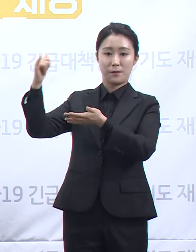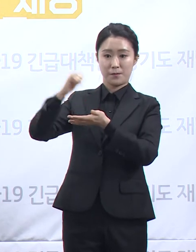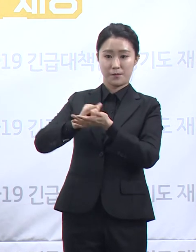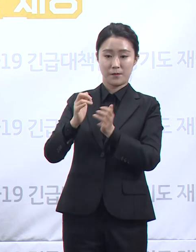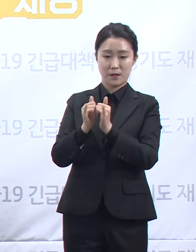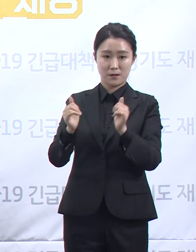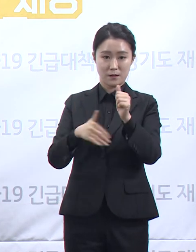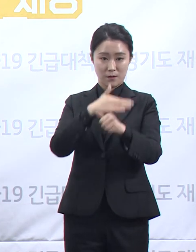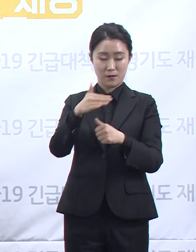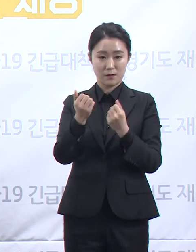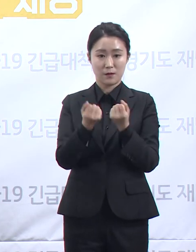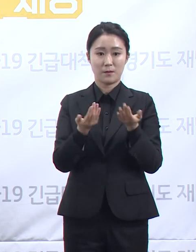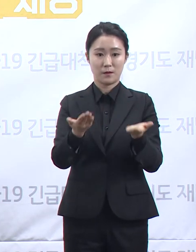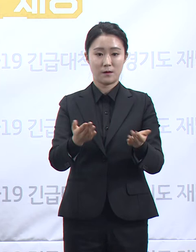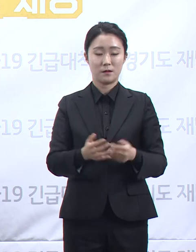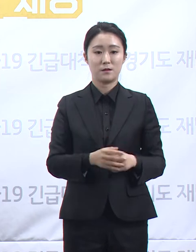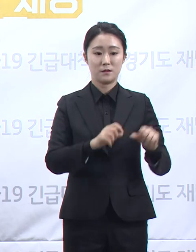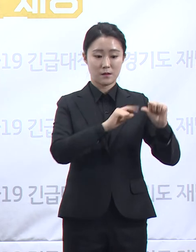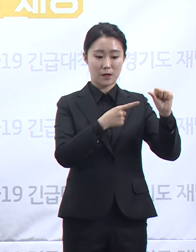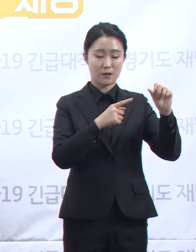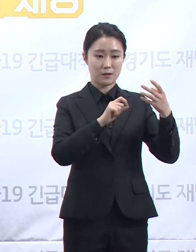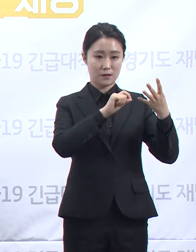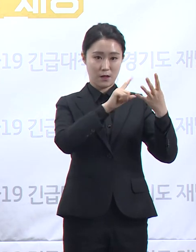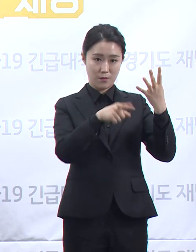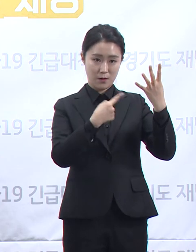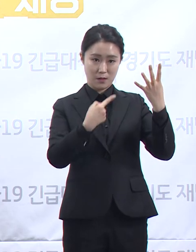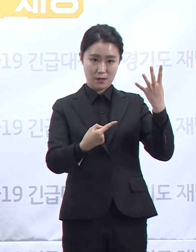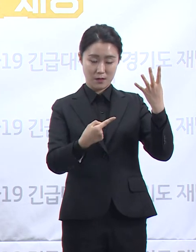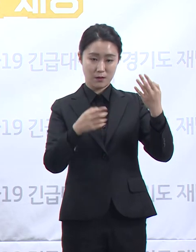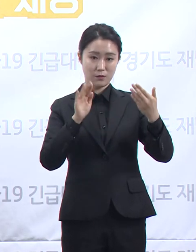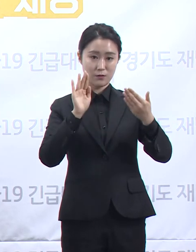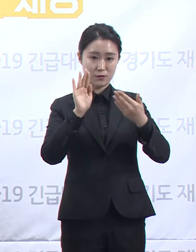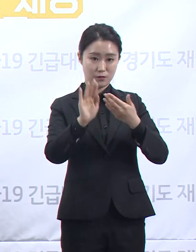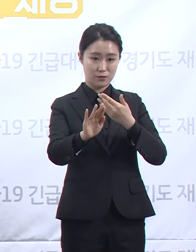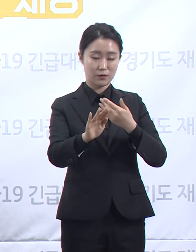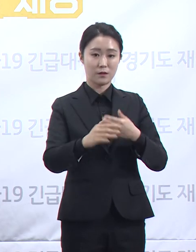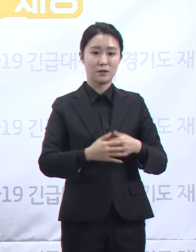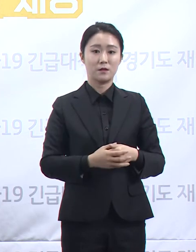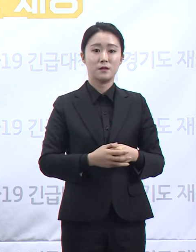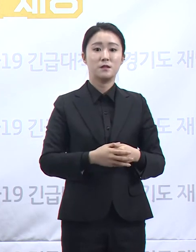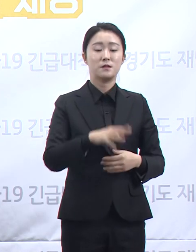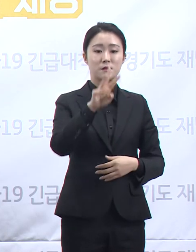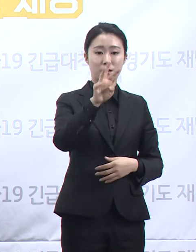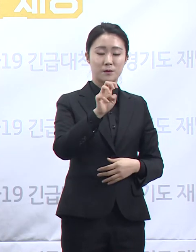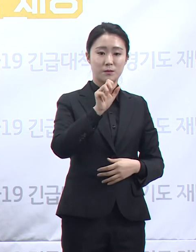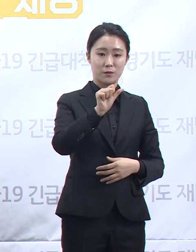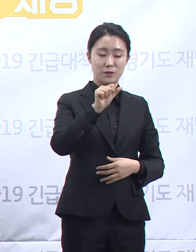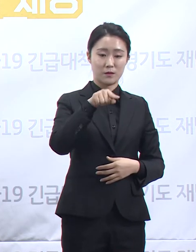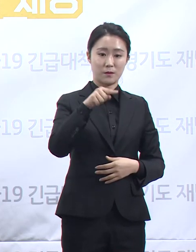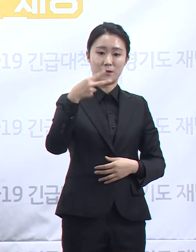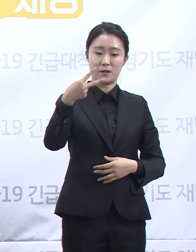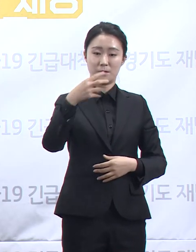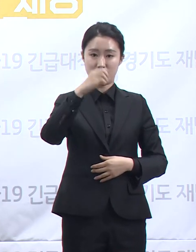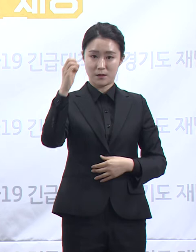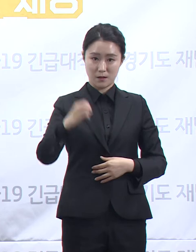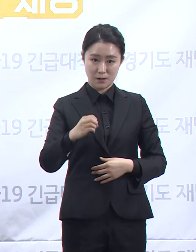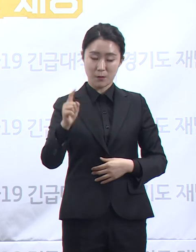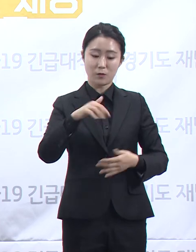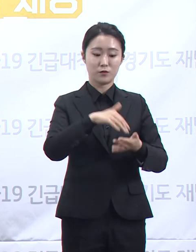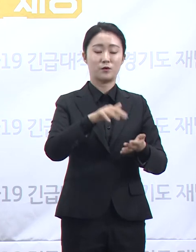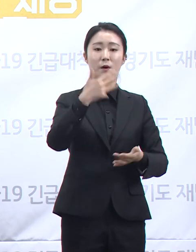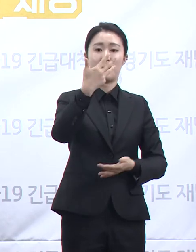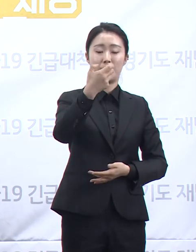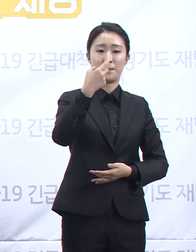4월 1일 이후 발생한 도내 확진자 233명 중 35.2%에 해당하는 82명이 해외